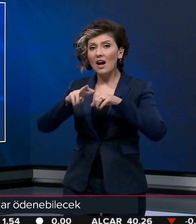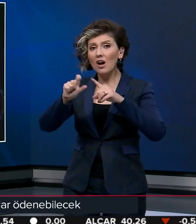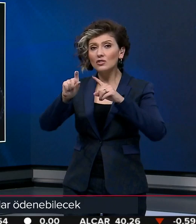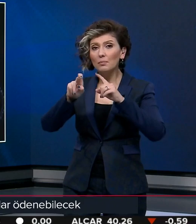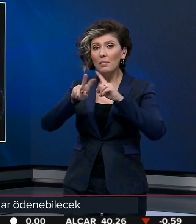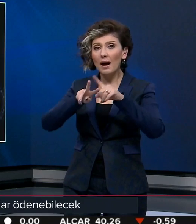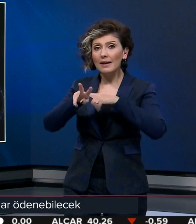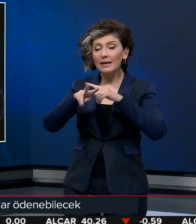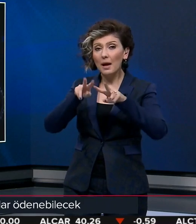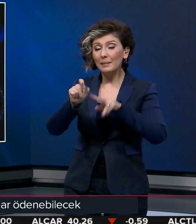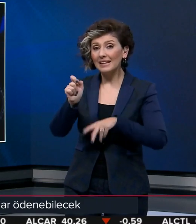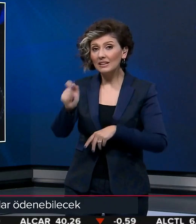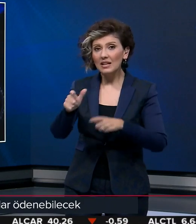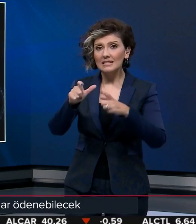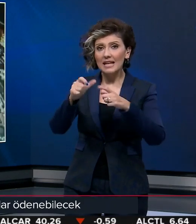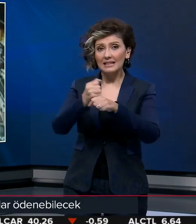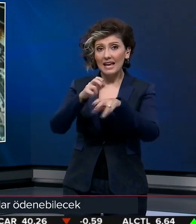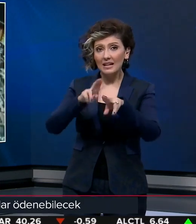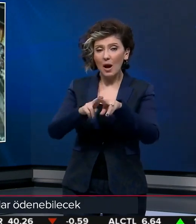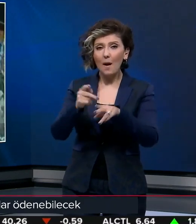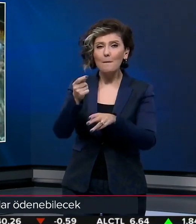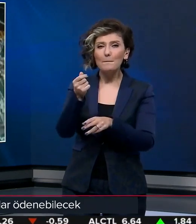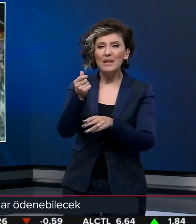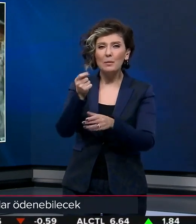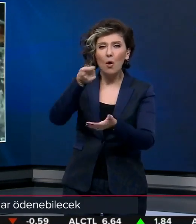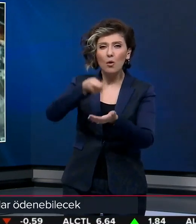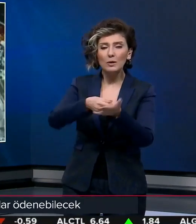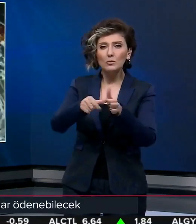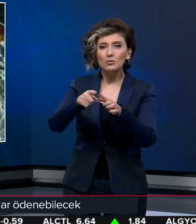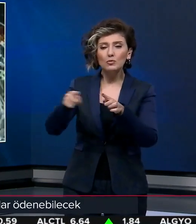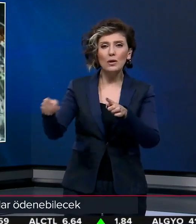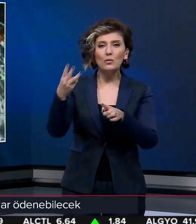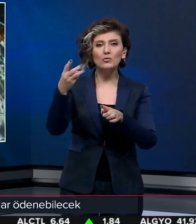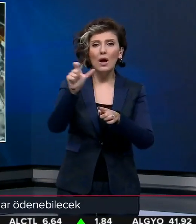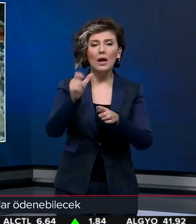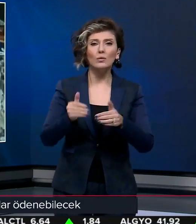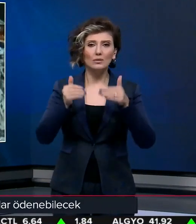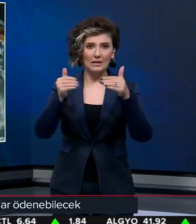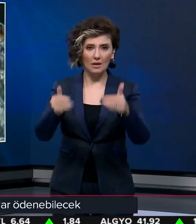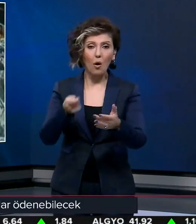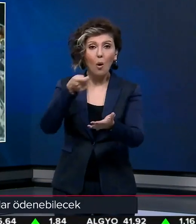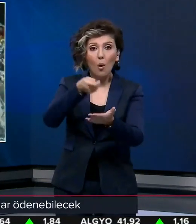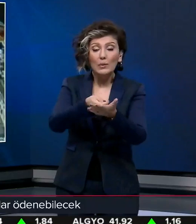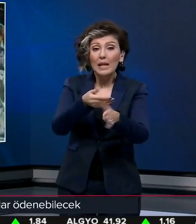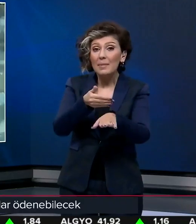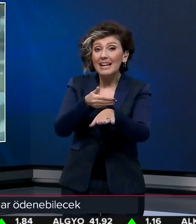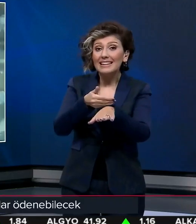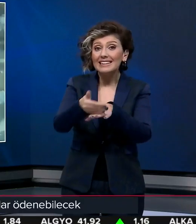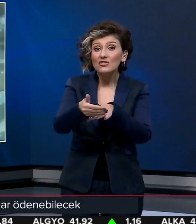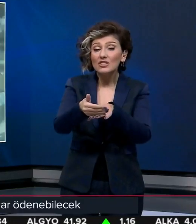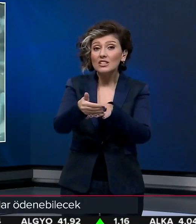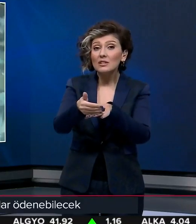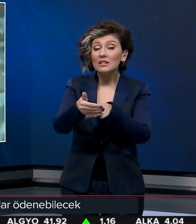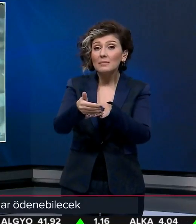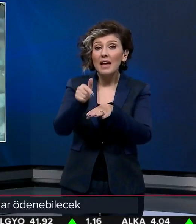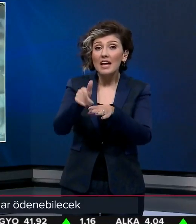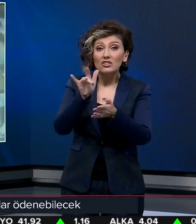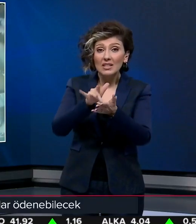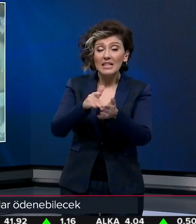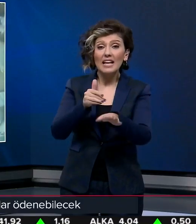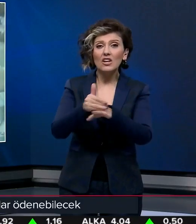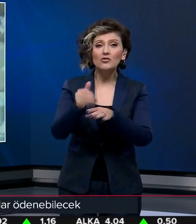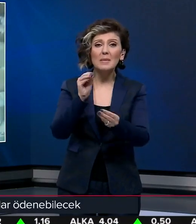Acıpayam ilçesinde SGK prim ödeme süresi 3 ay uzatıldı. Ödemeler gecikme cezası ve